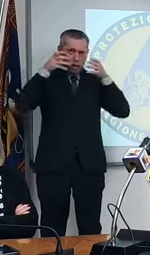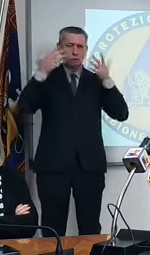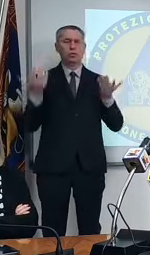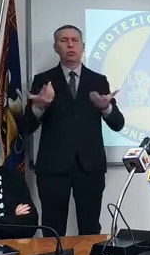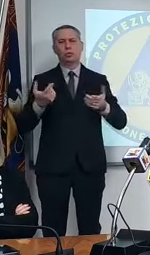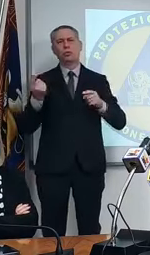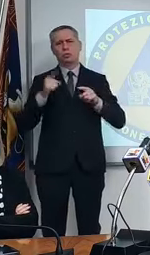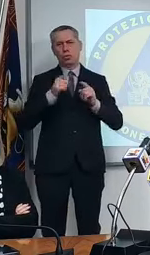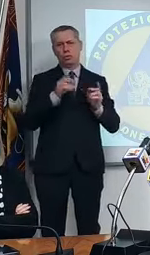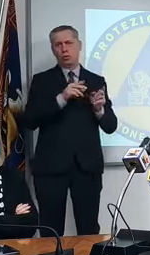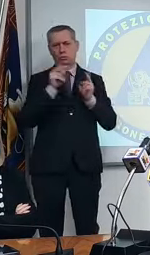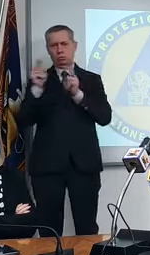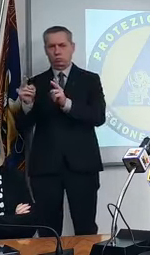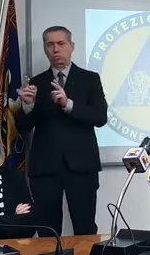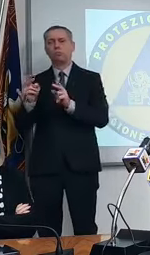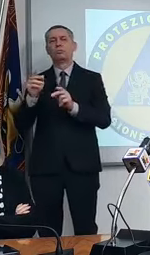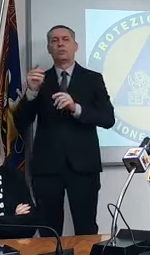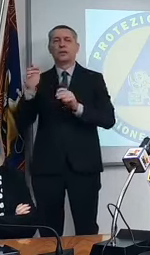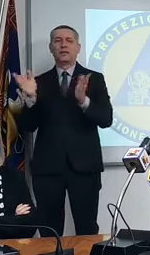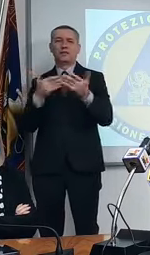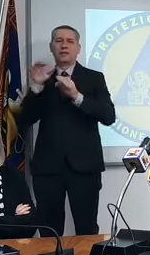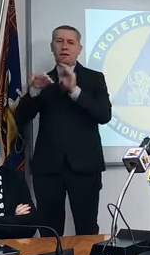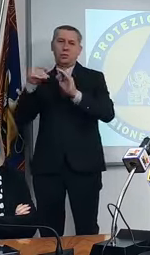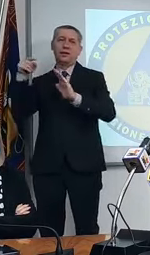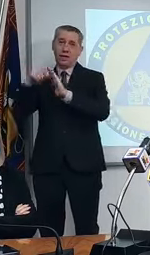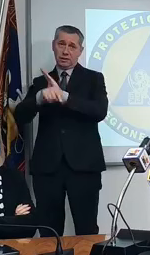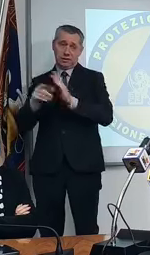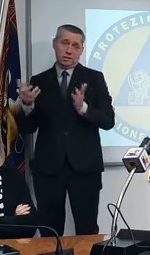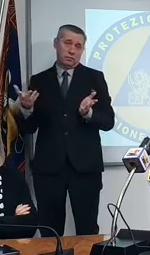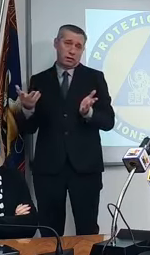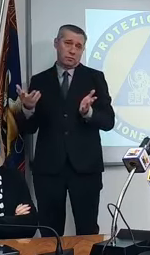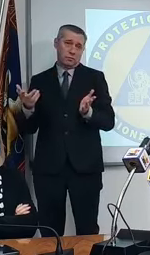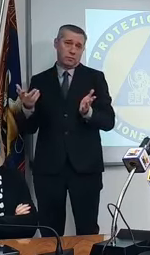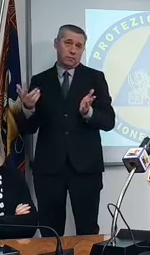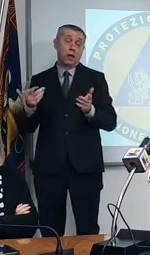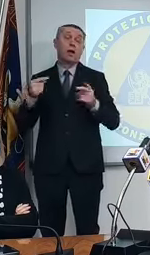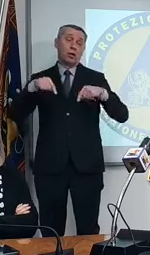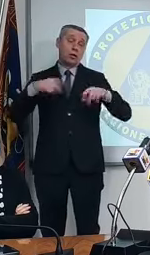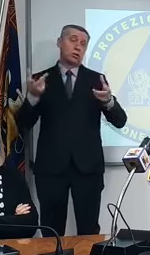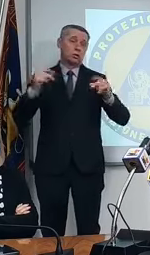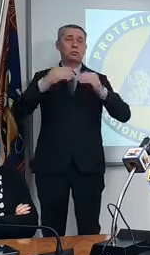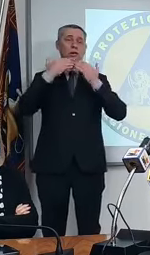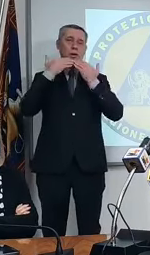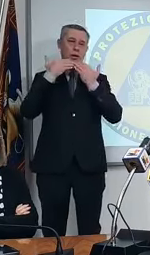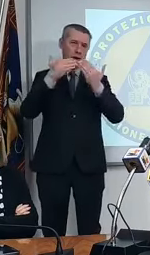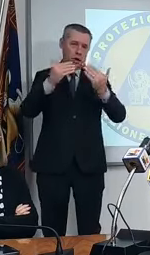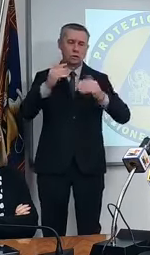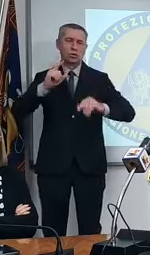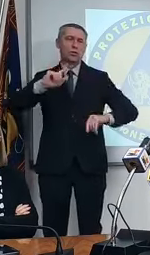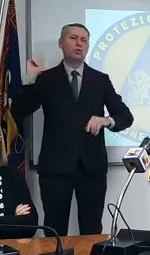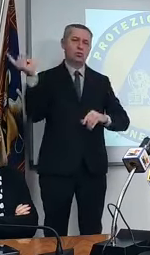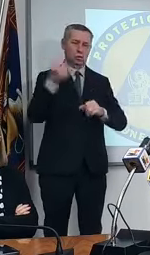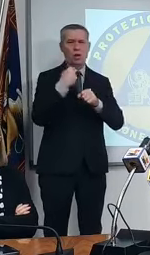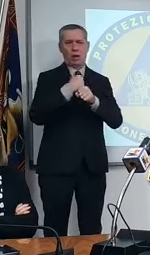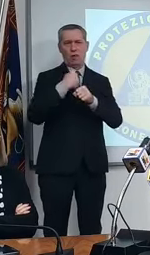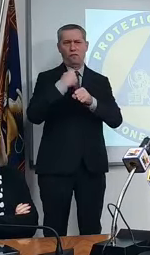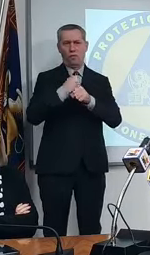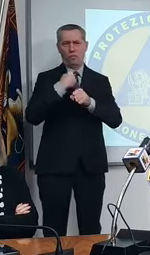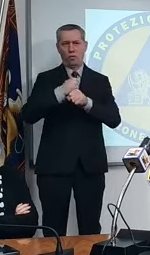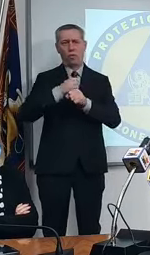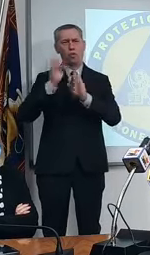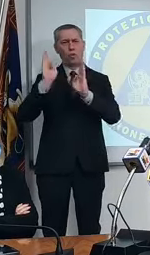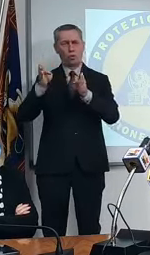terapia intensiva. Ringrazio tutti gli operatori che stanno subendo, anche in questa fase, un forte stress, perché